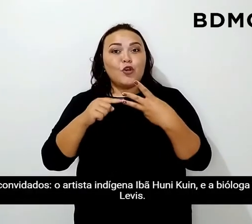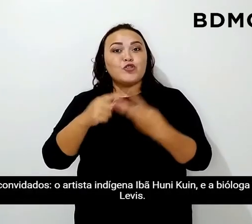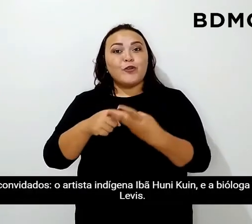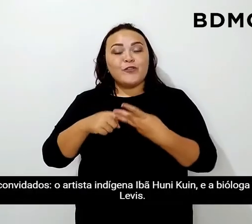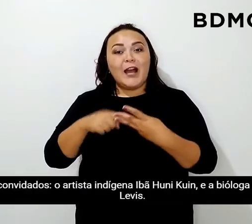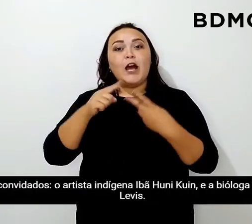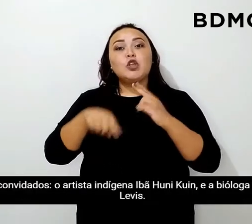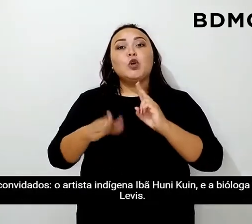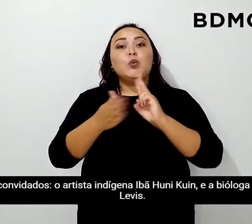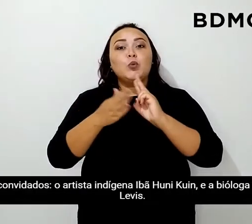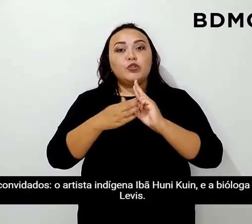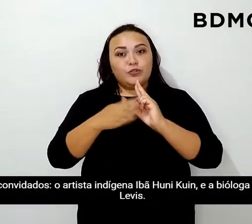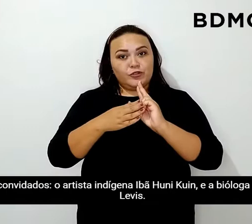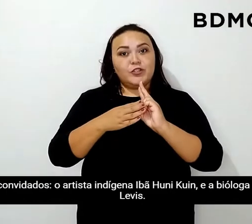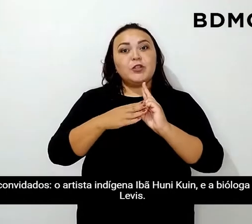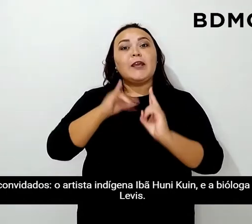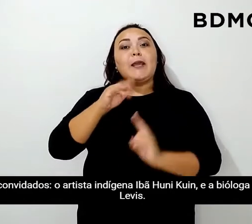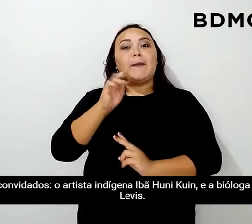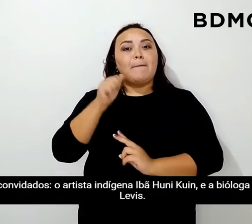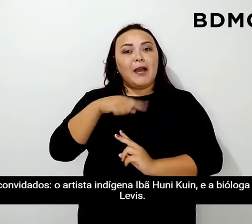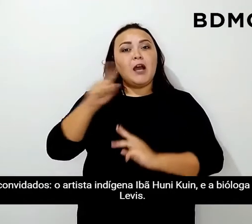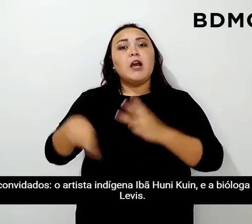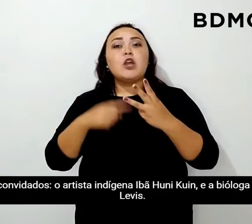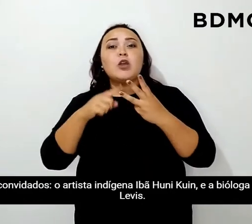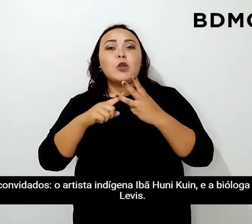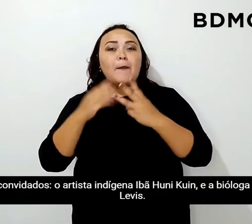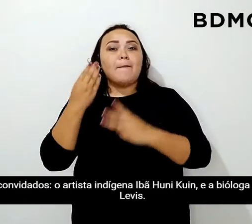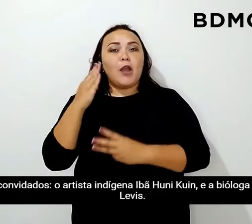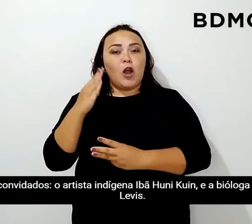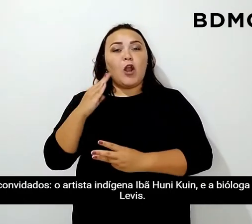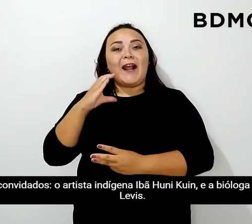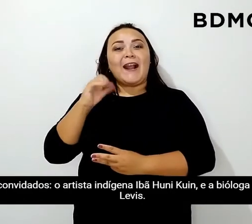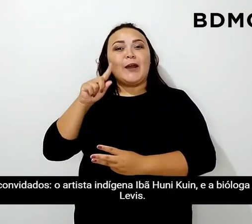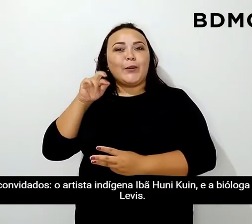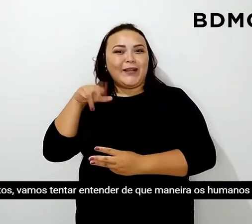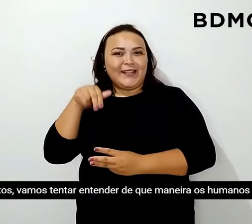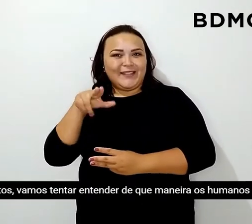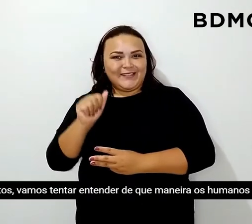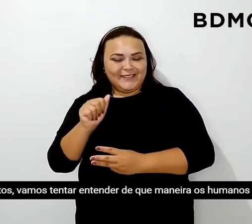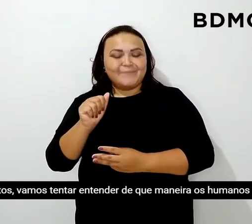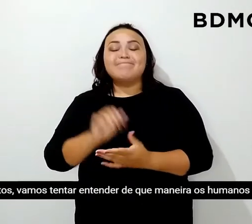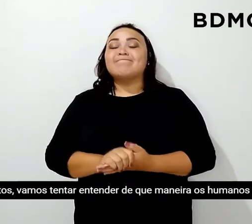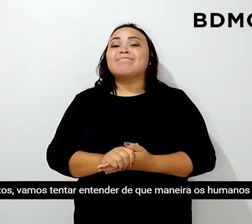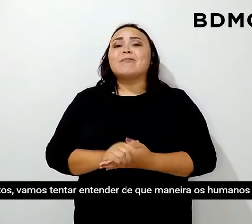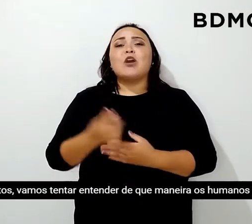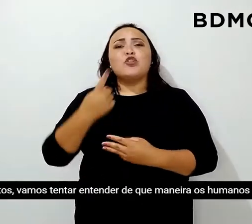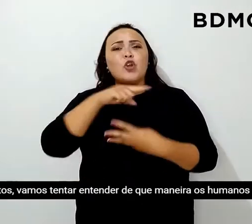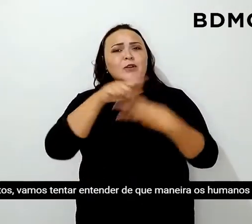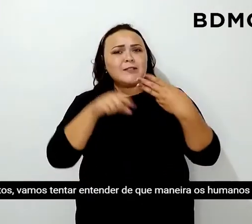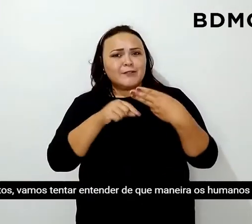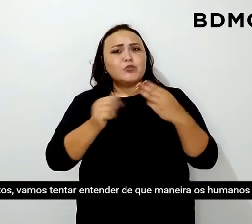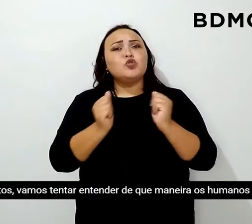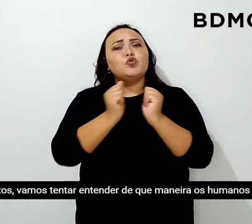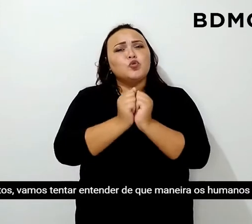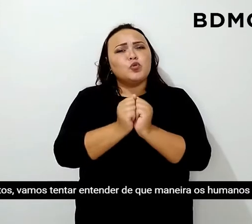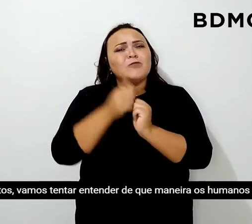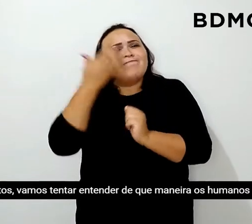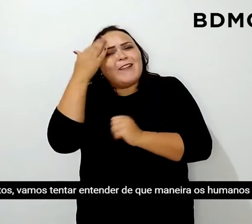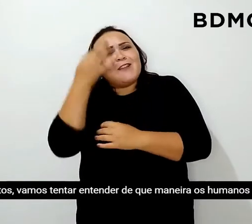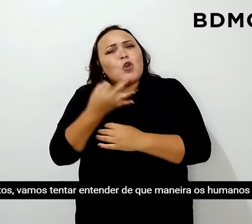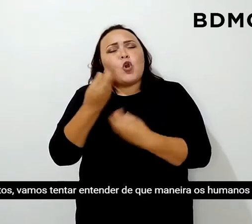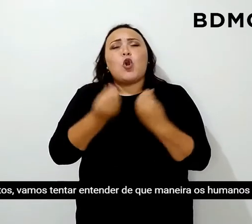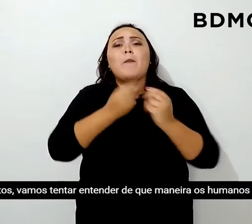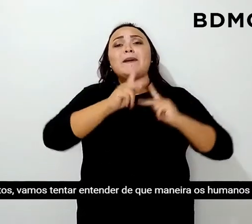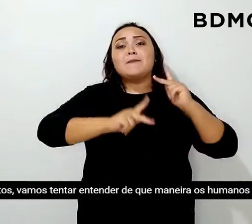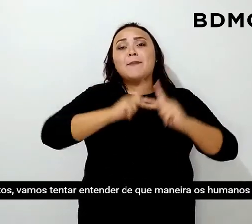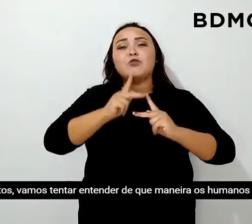convidados, o artista indígena Iban Huniquin e a bióloga Carolina Leves. Juntos, vamos tentar entender de